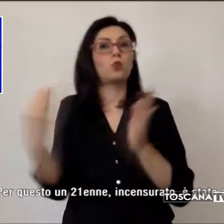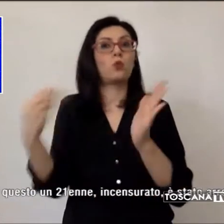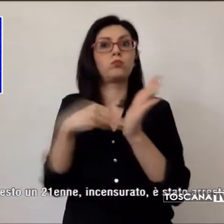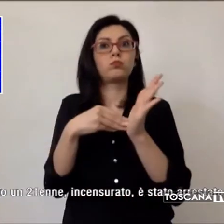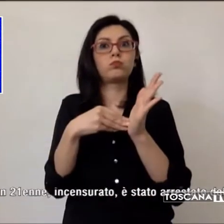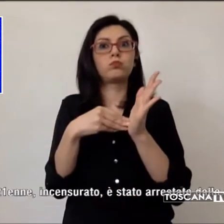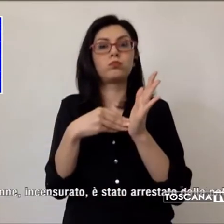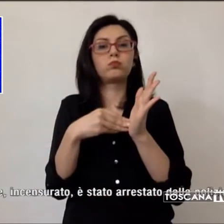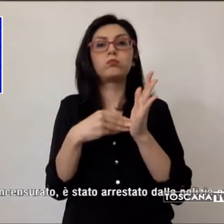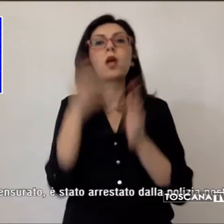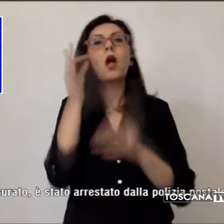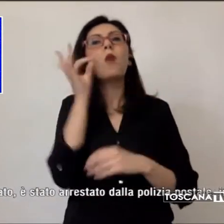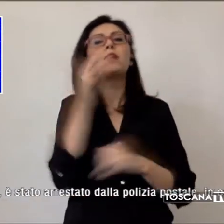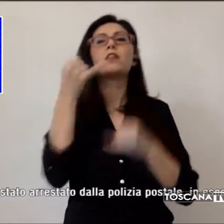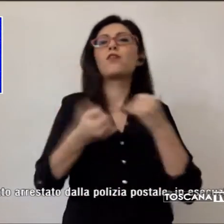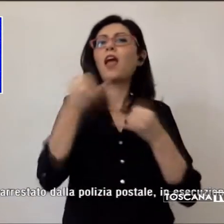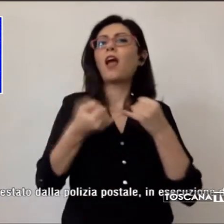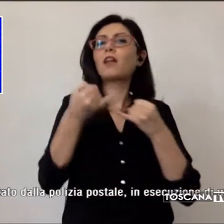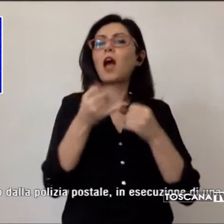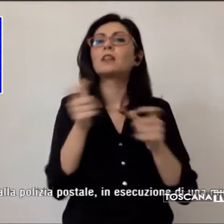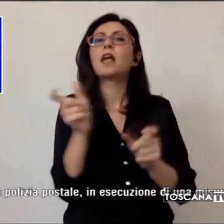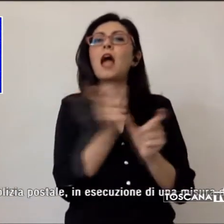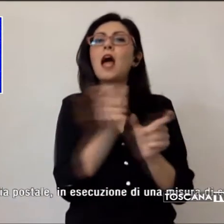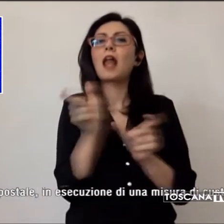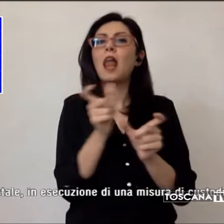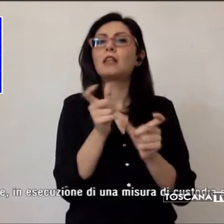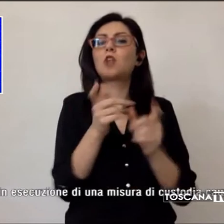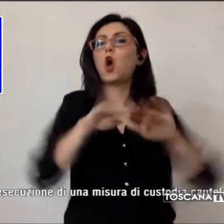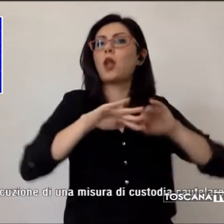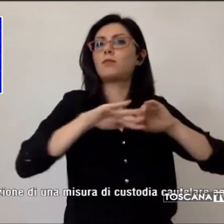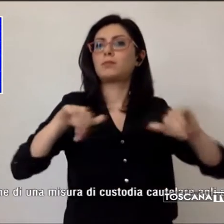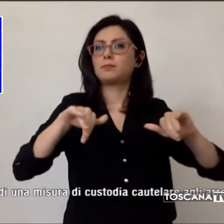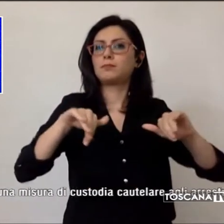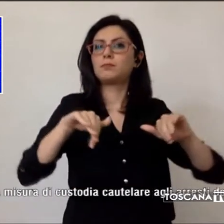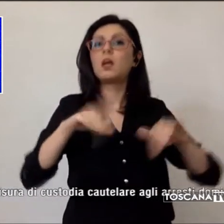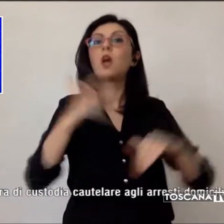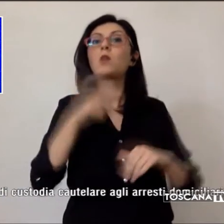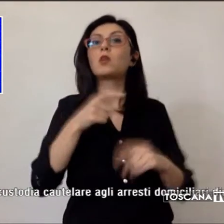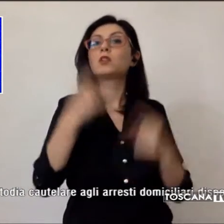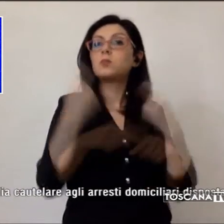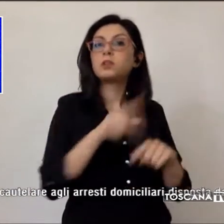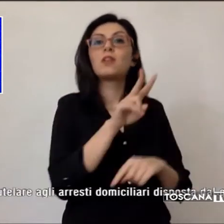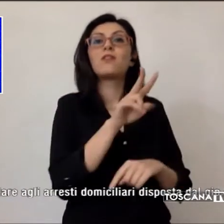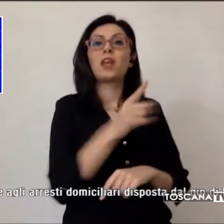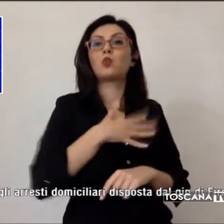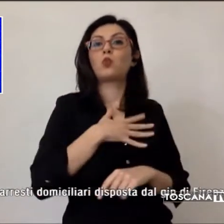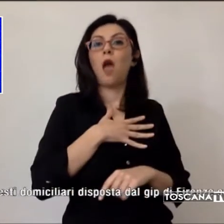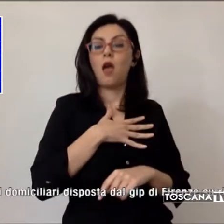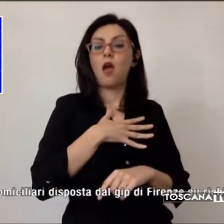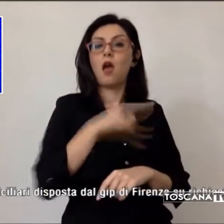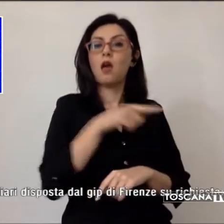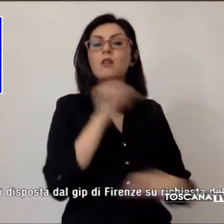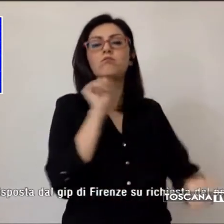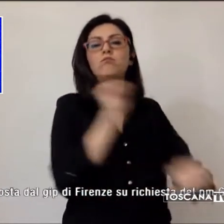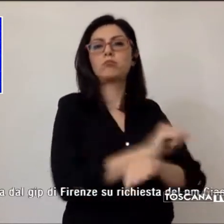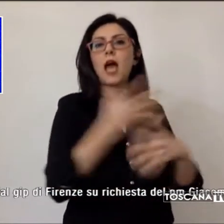della loro relazione. Per questo un 21enne incensurato è stato arrestato dalla polizia